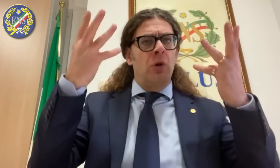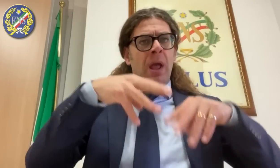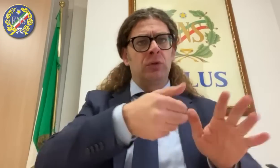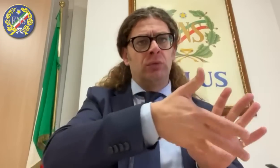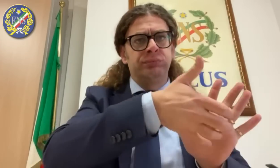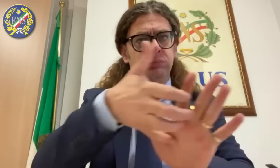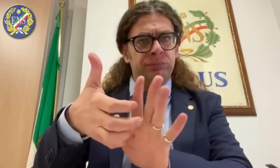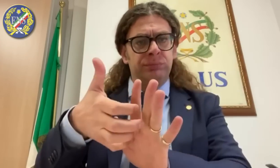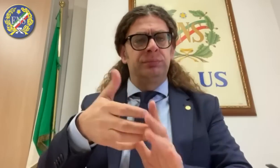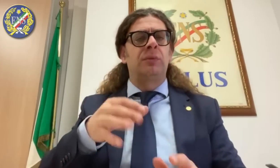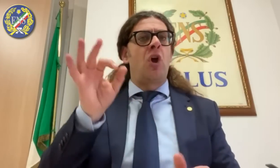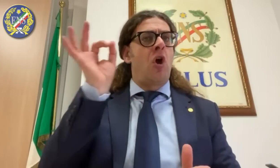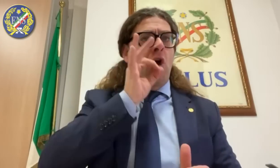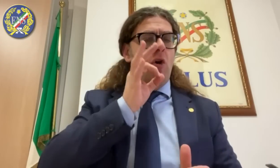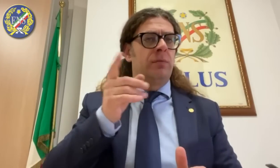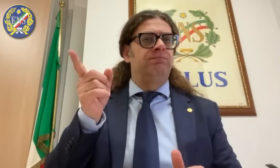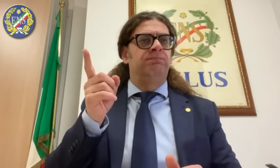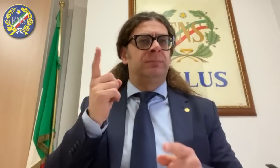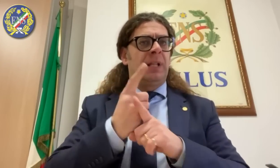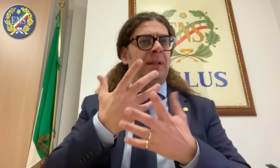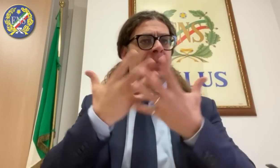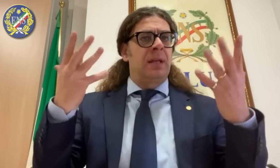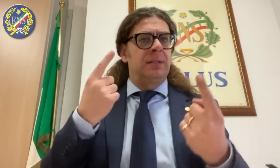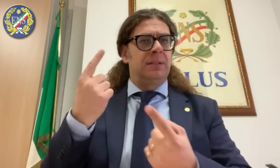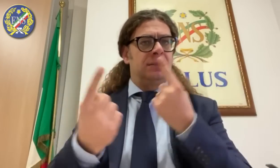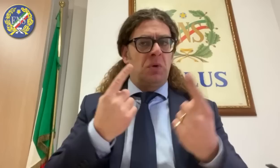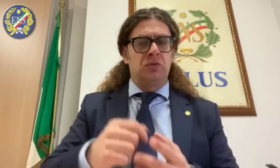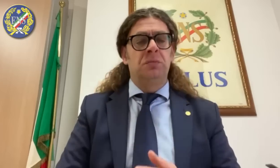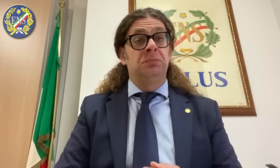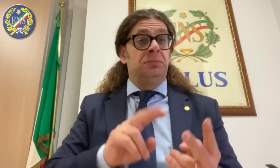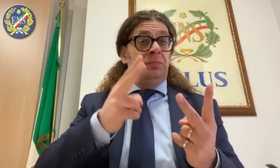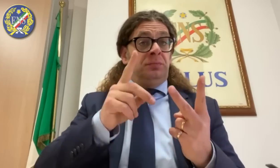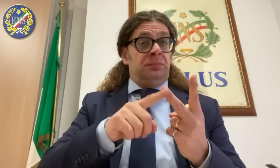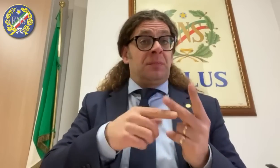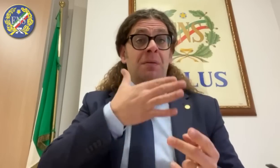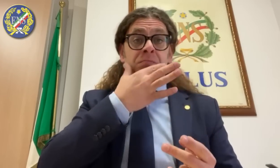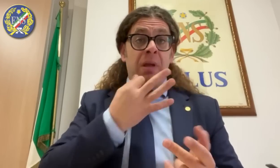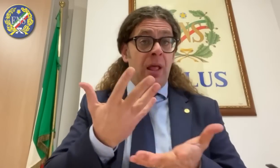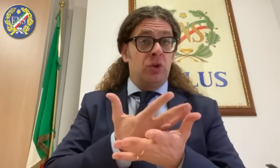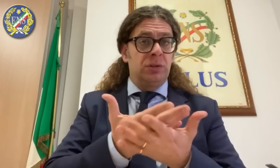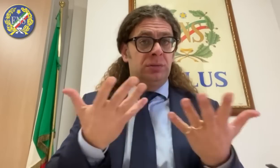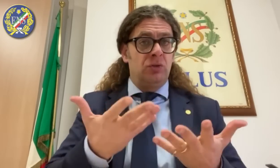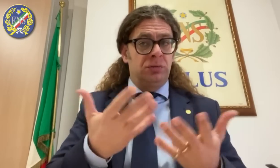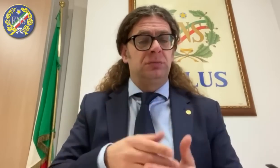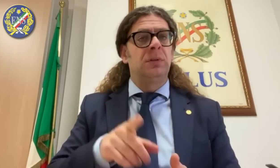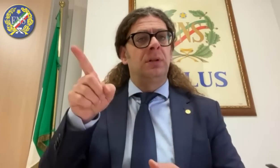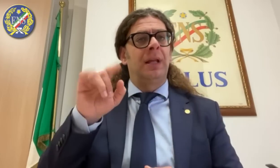informatico che ha sottratto automaticamente le somme. Una bella notizia riguarda l'accoglimento dell